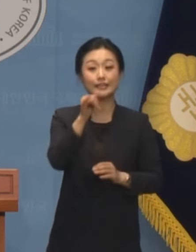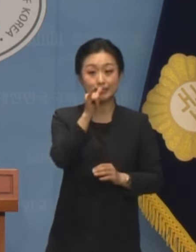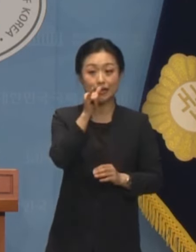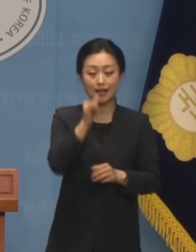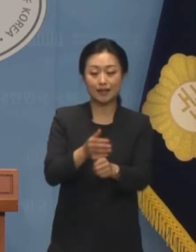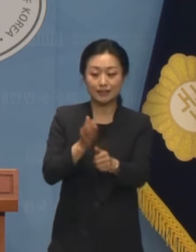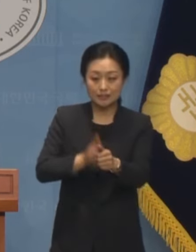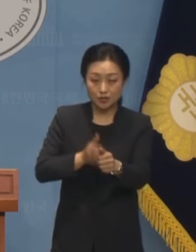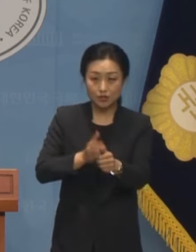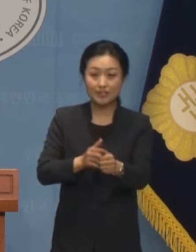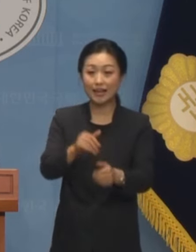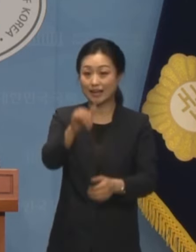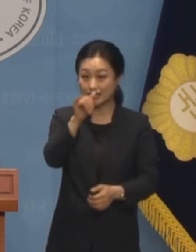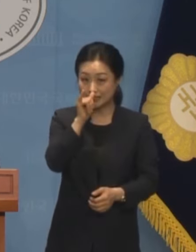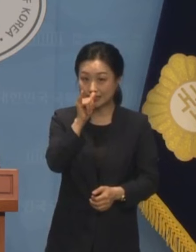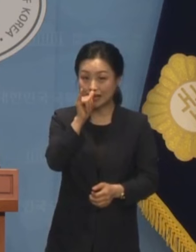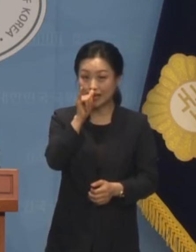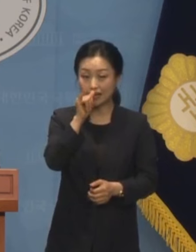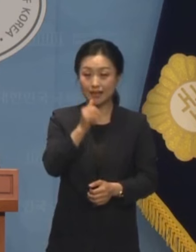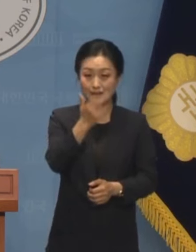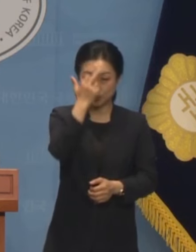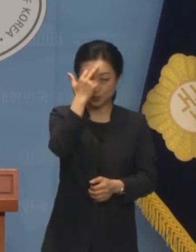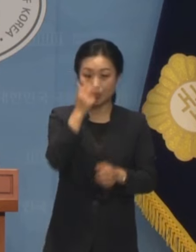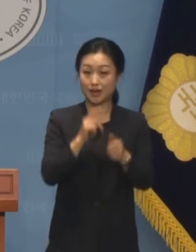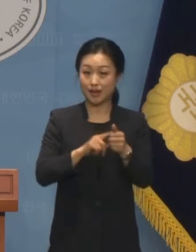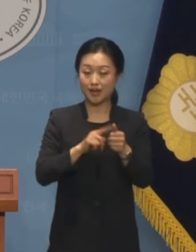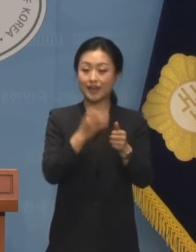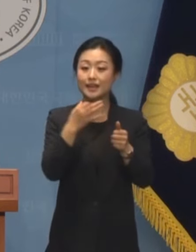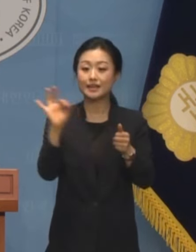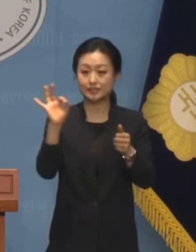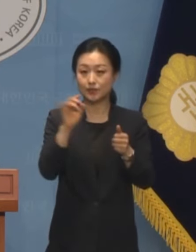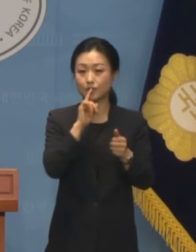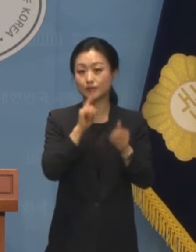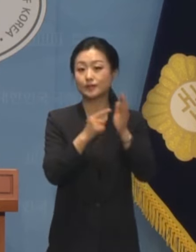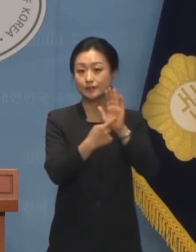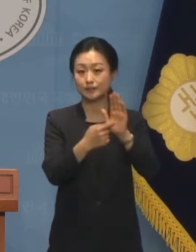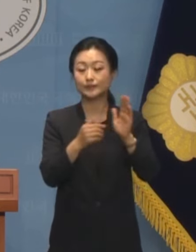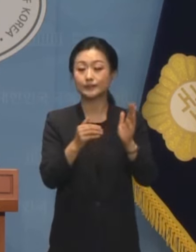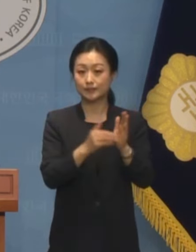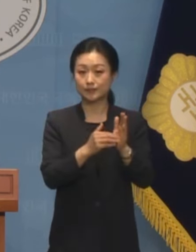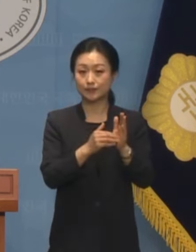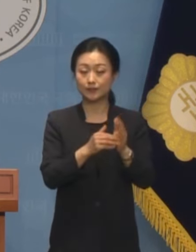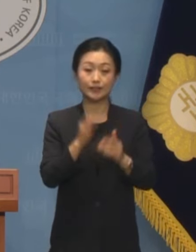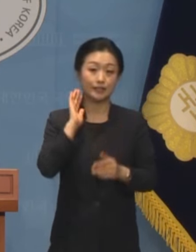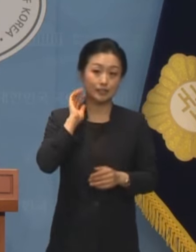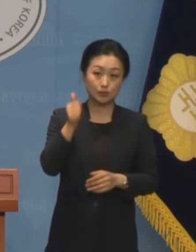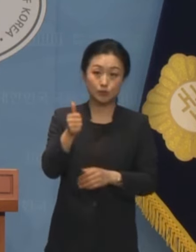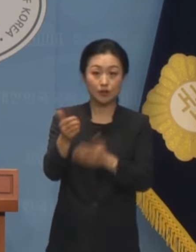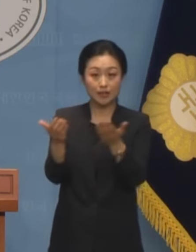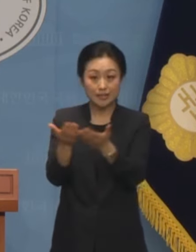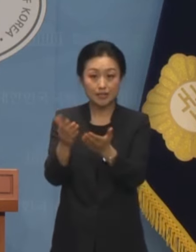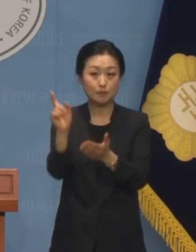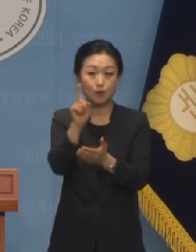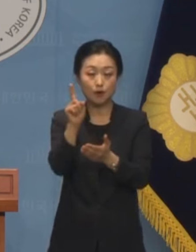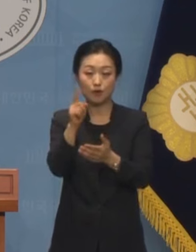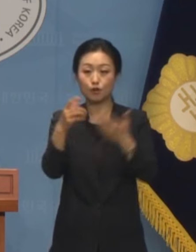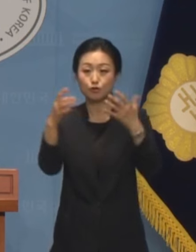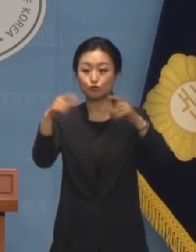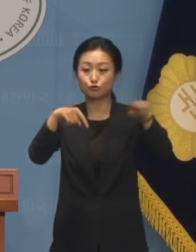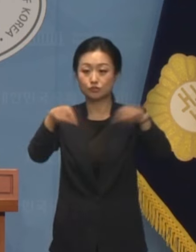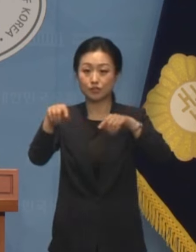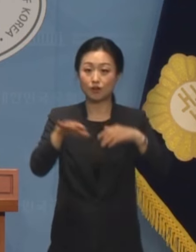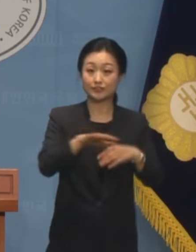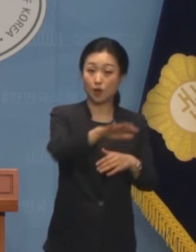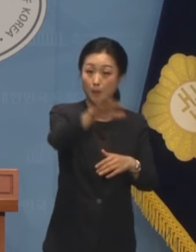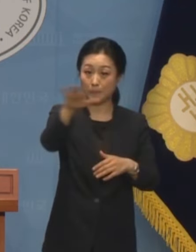청탁도 한 것을 그 제공자가 인정한 셈입니다. 대통령의 직무는 대한민국 국정